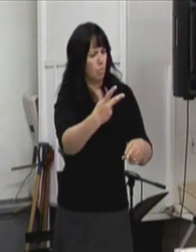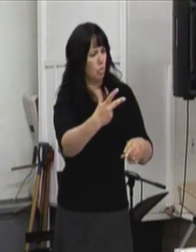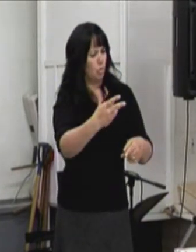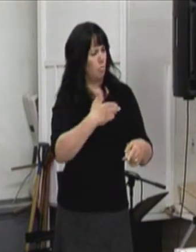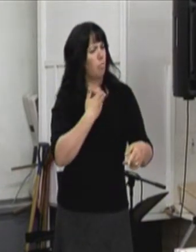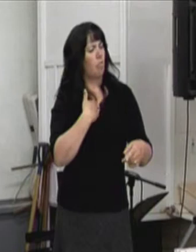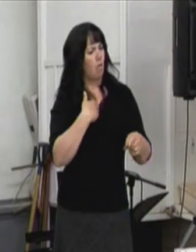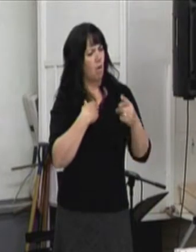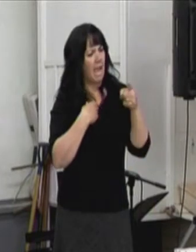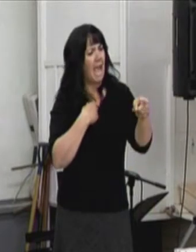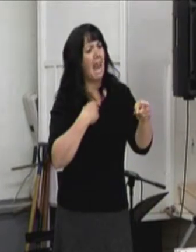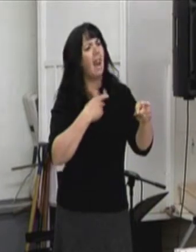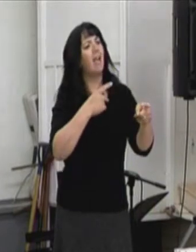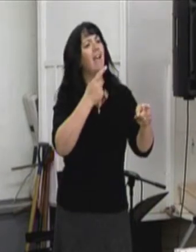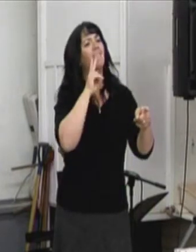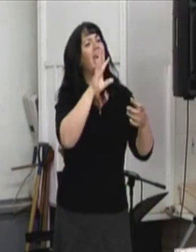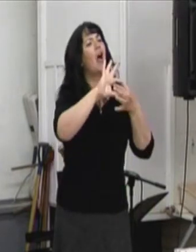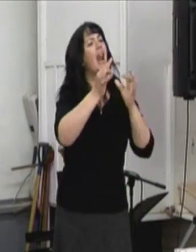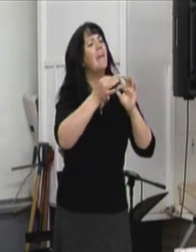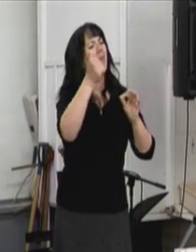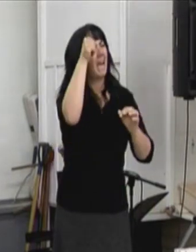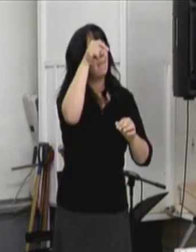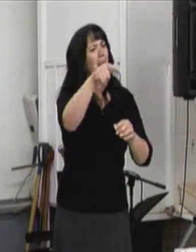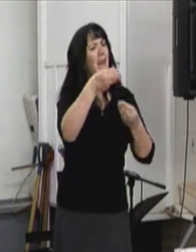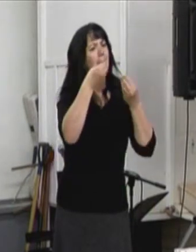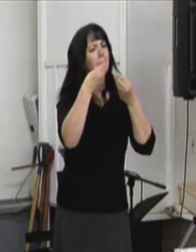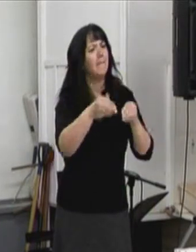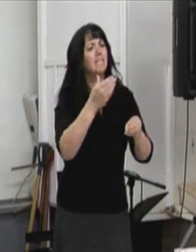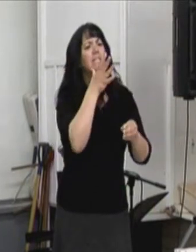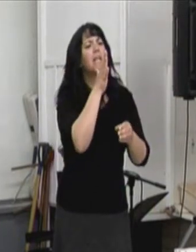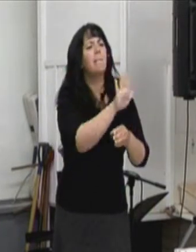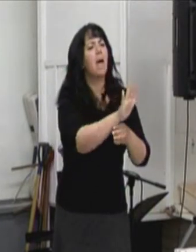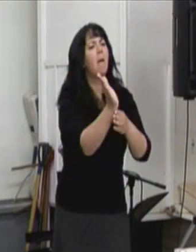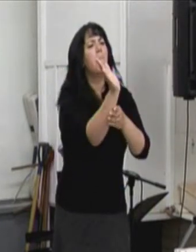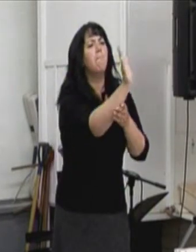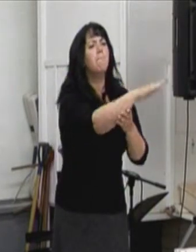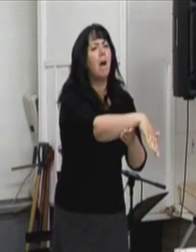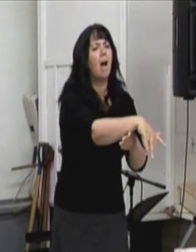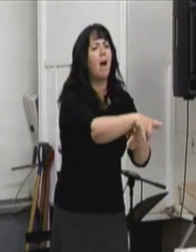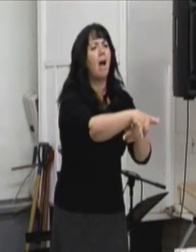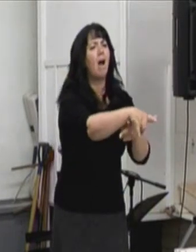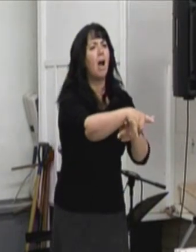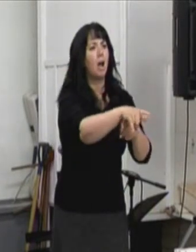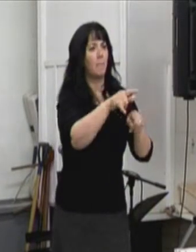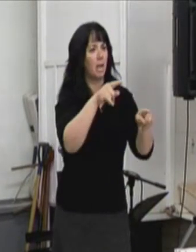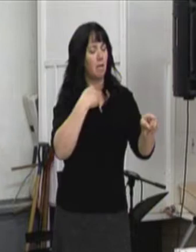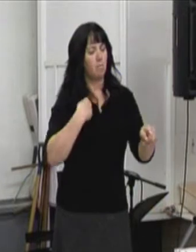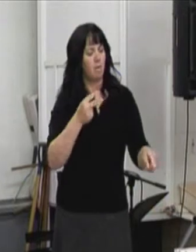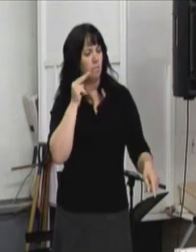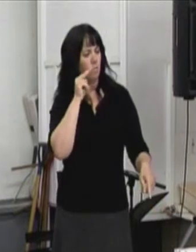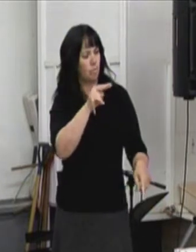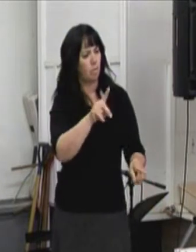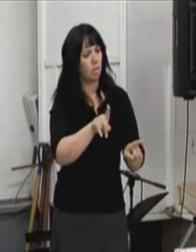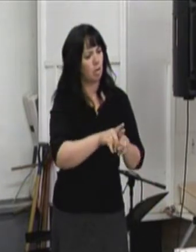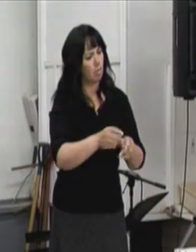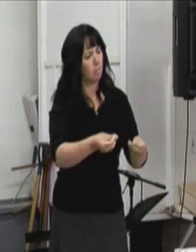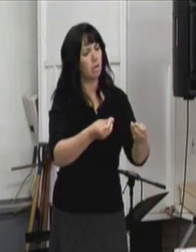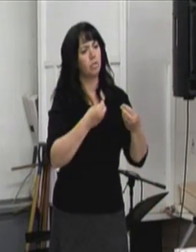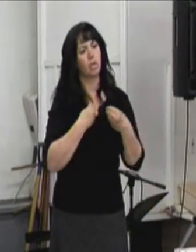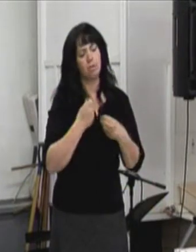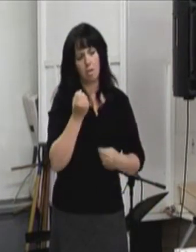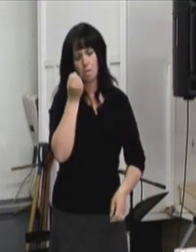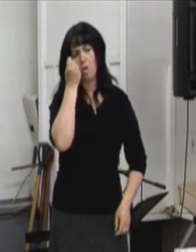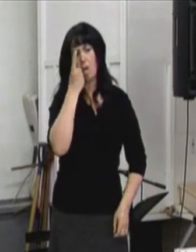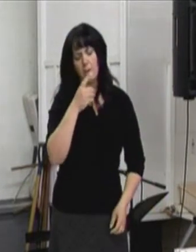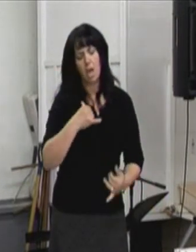Car lorsqu'elle a perdu sa mère, en même temps qu'elle participerait aux Jeux olympiques d'hiver à Montclair, cela m'a fait comprendre